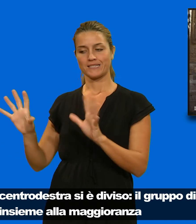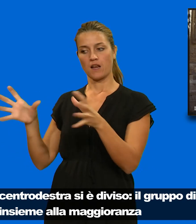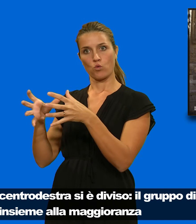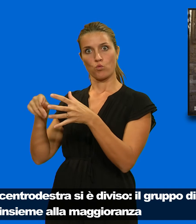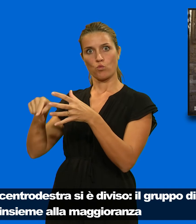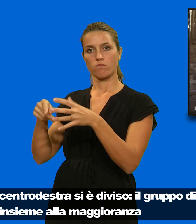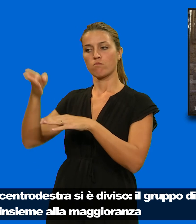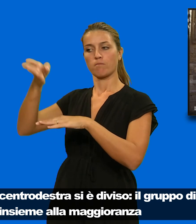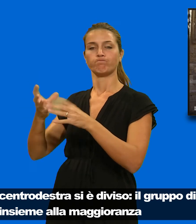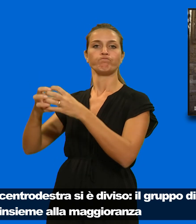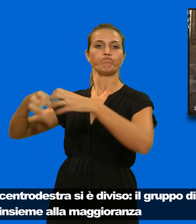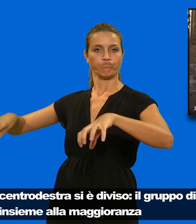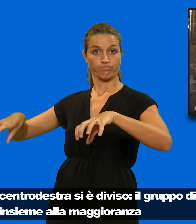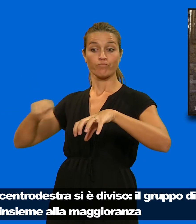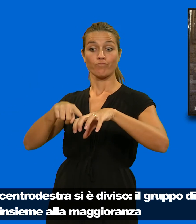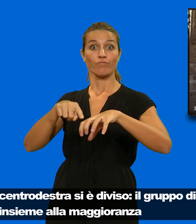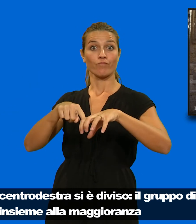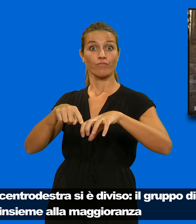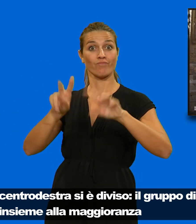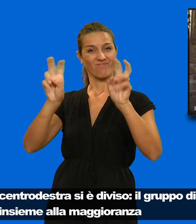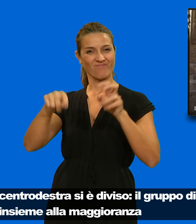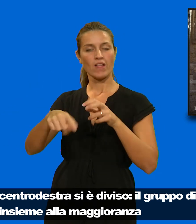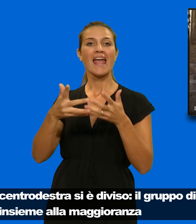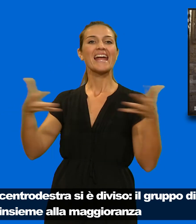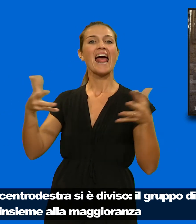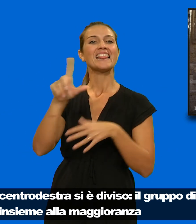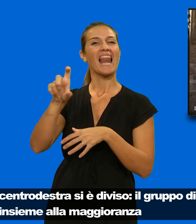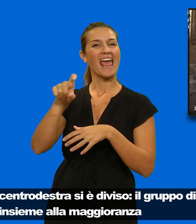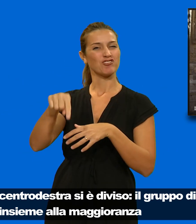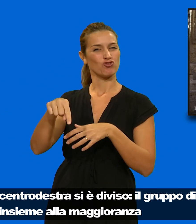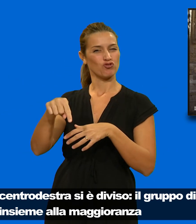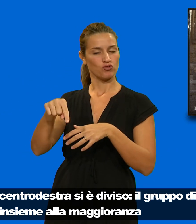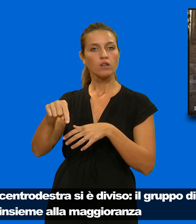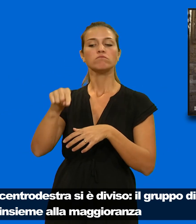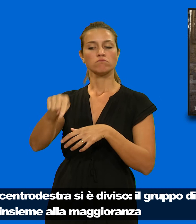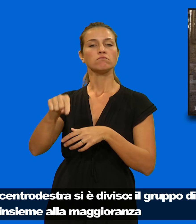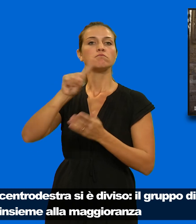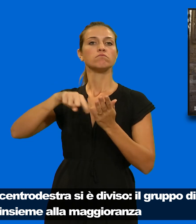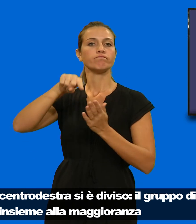Il gruppo di Grande Lecce ha votato insieme alla maggioranza.